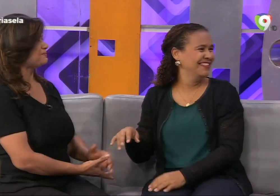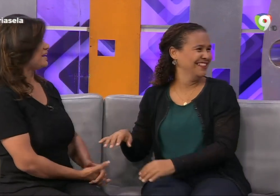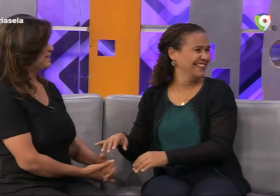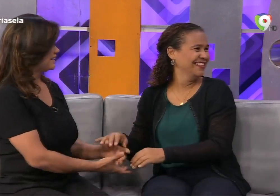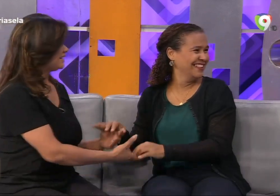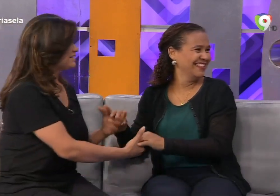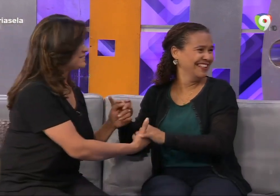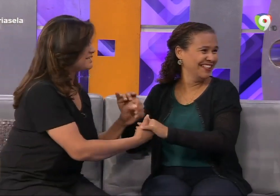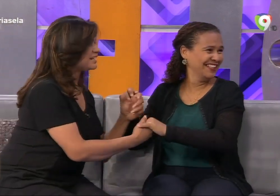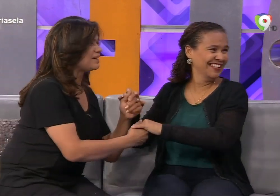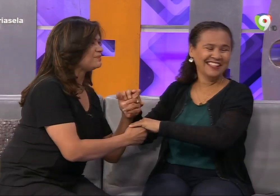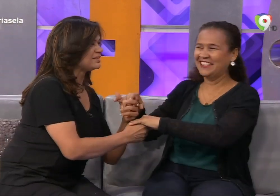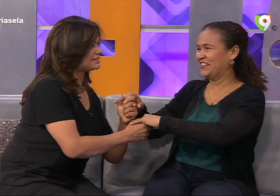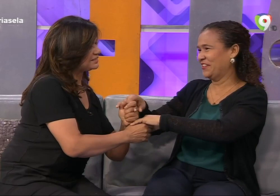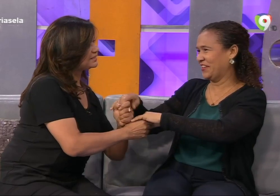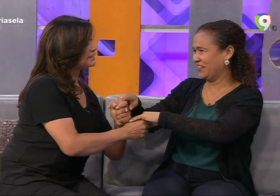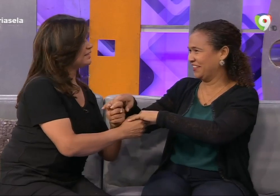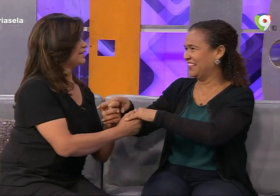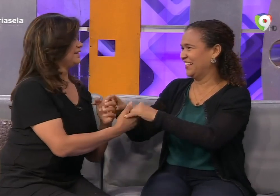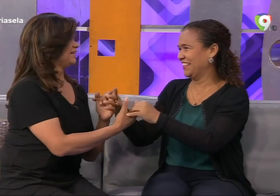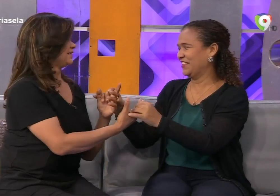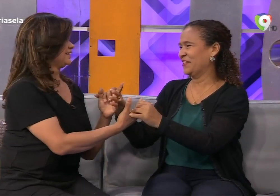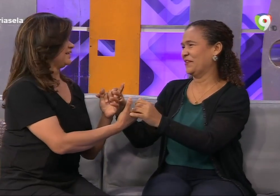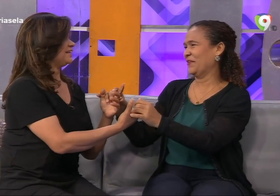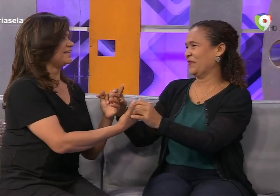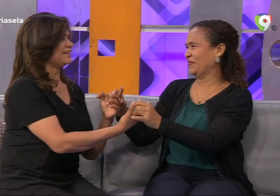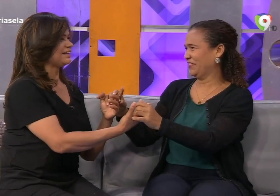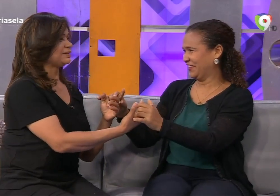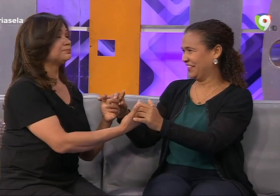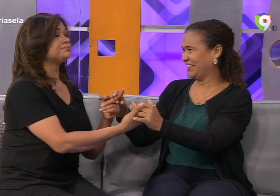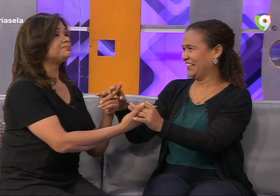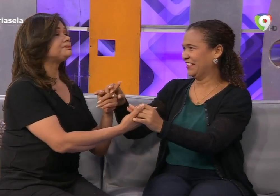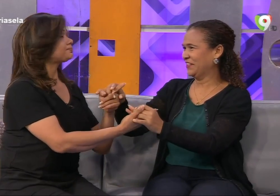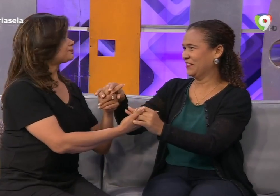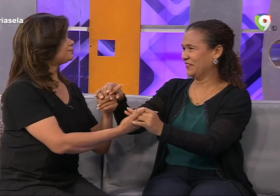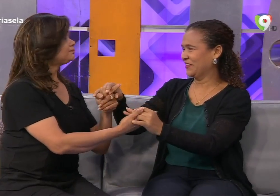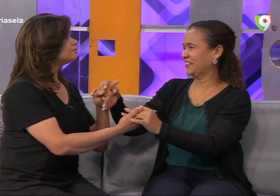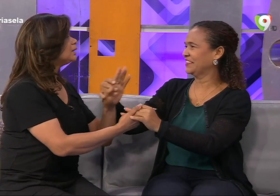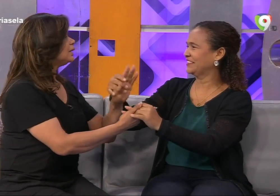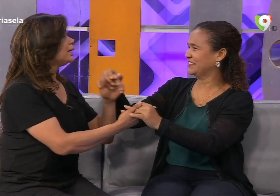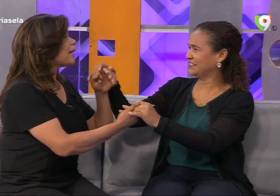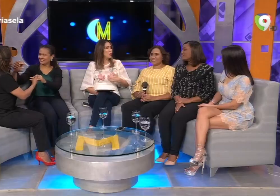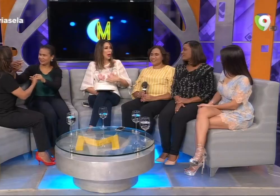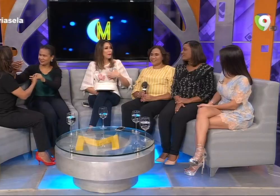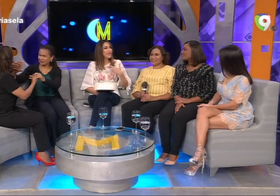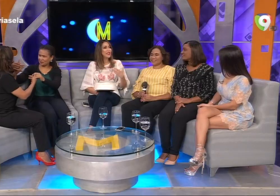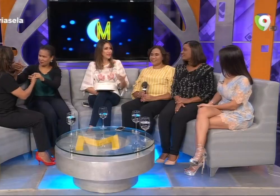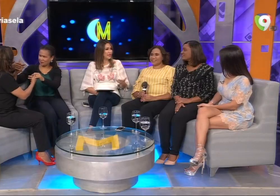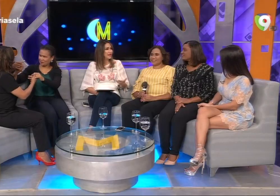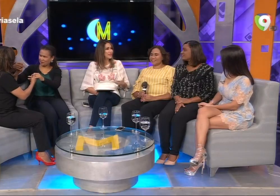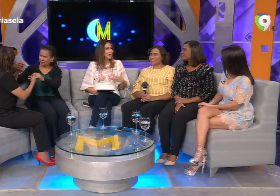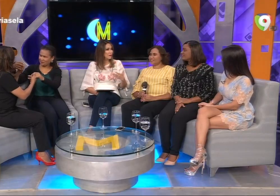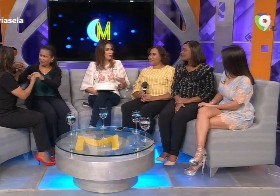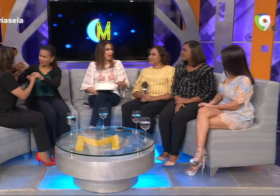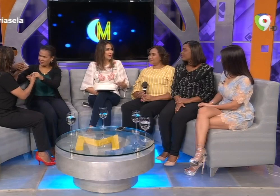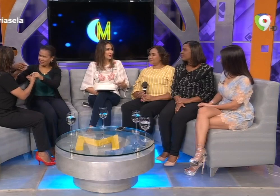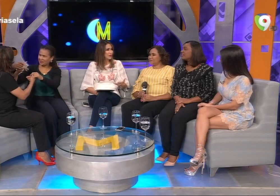normal si realmente si tú eres su hija tú aprendiste desde temprano